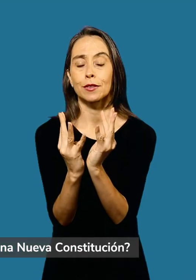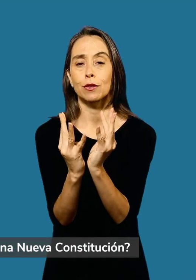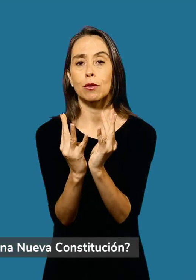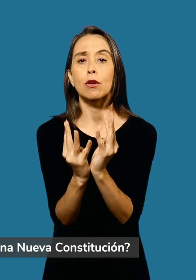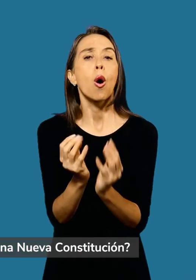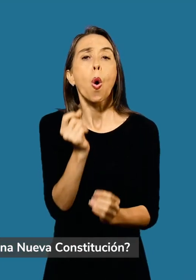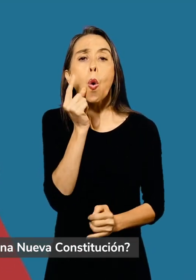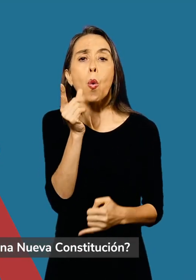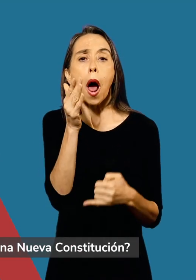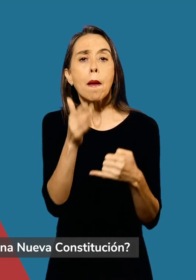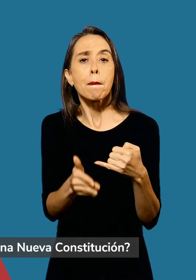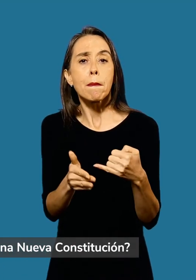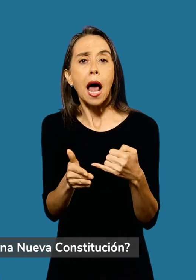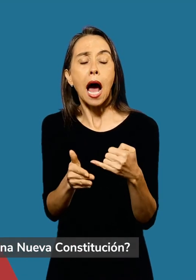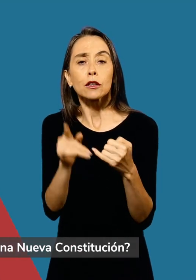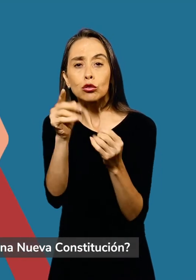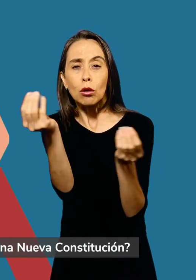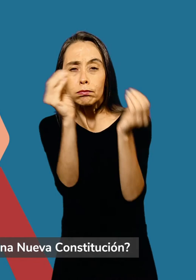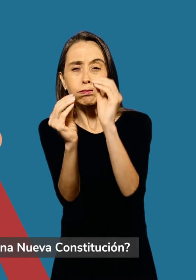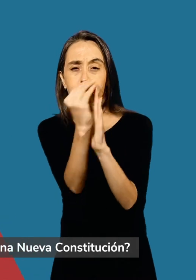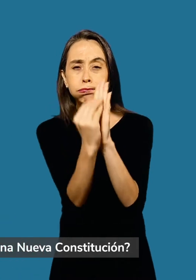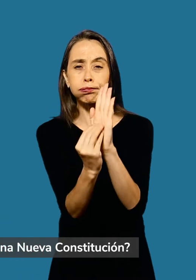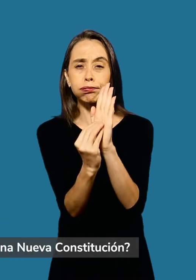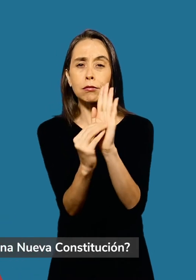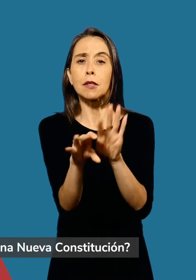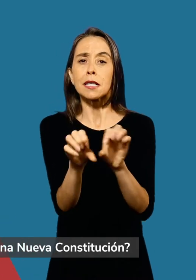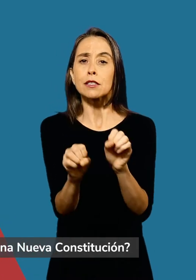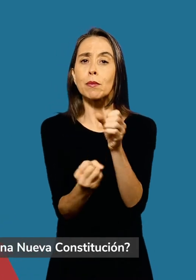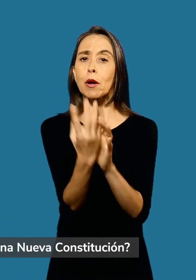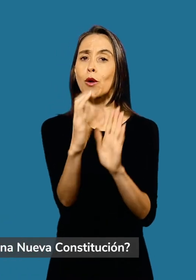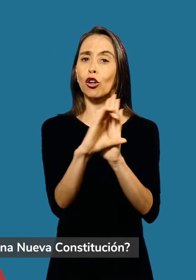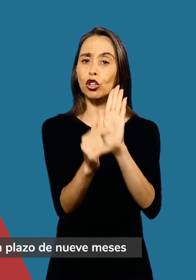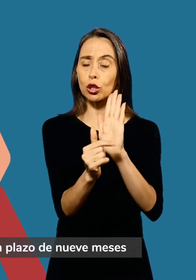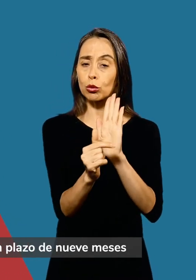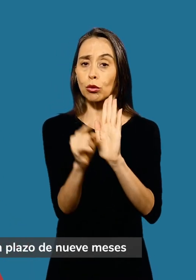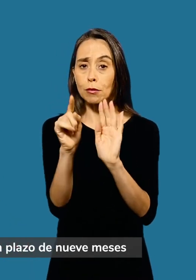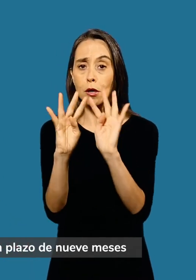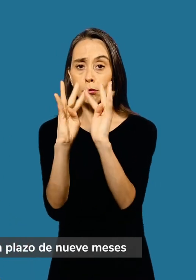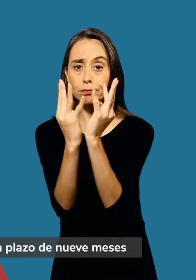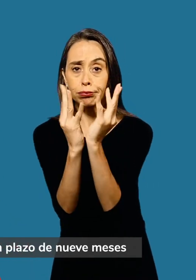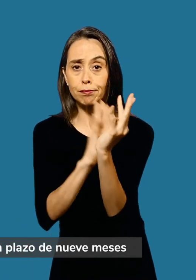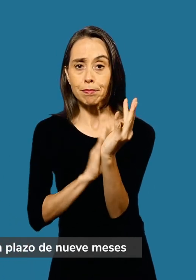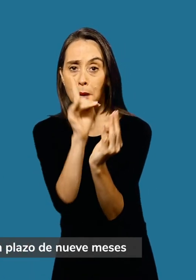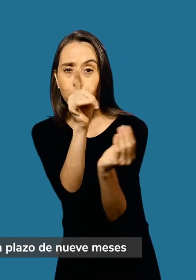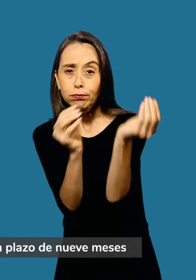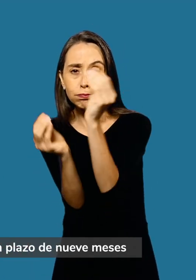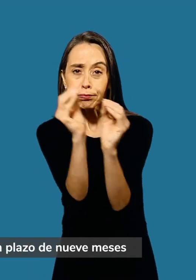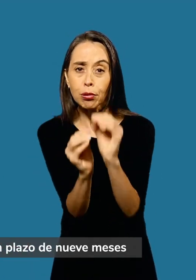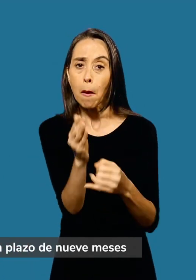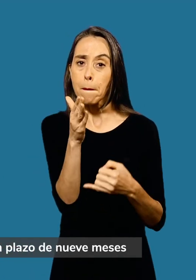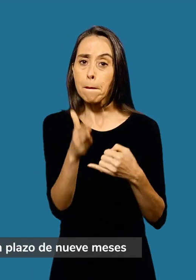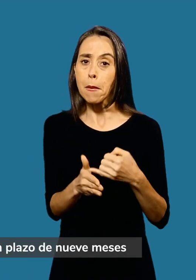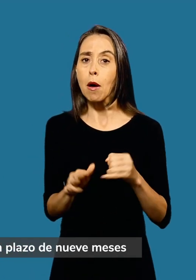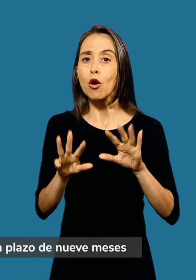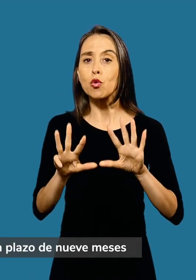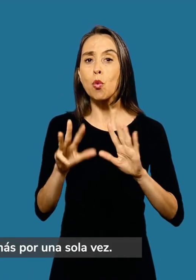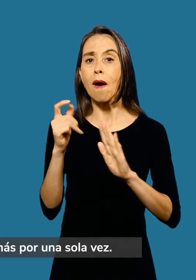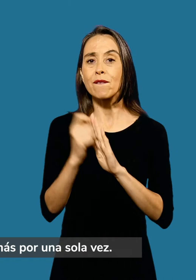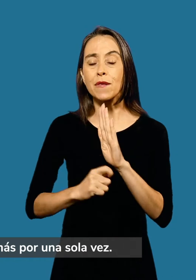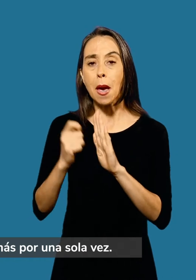el plazo para tener el texto de una nueva constitución? La convención tendrá un plazo de nueve meses que se podrá extender por tres